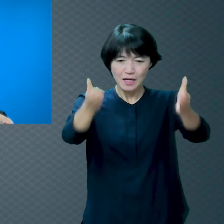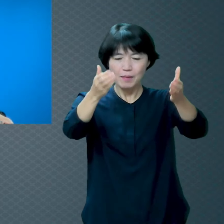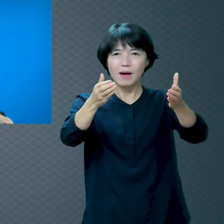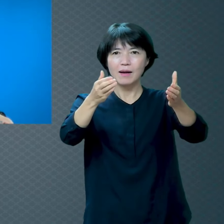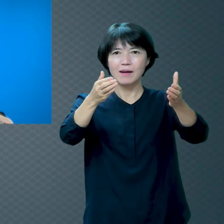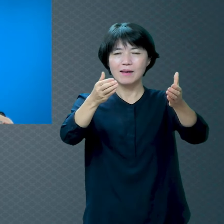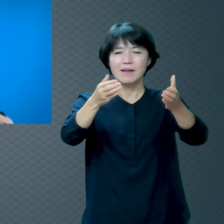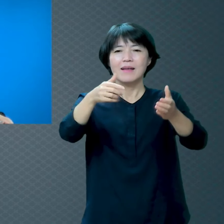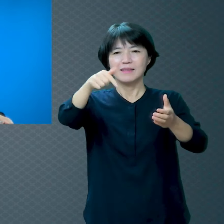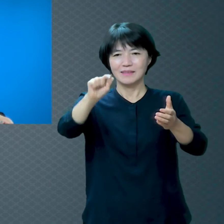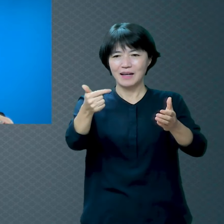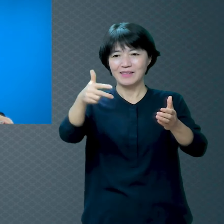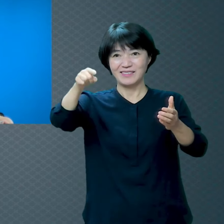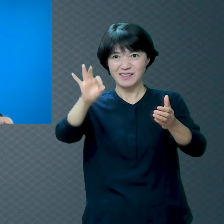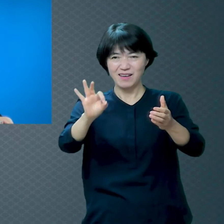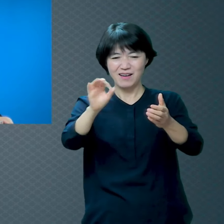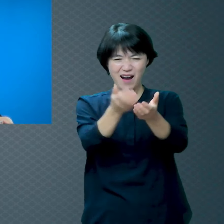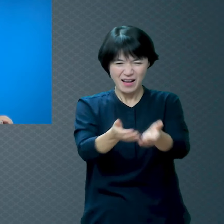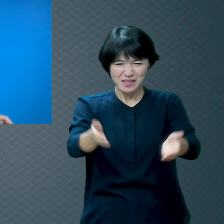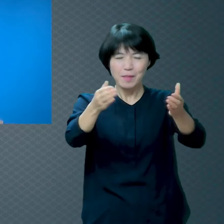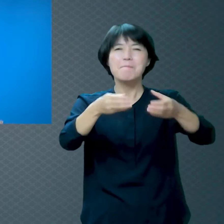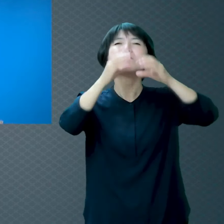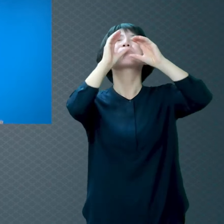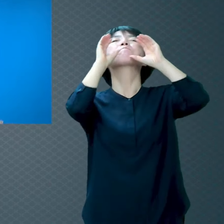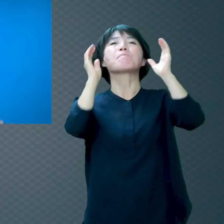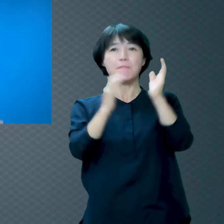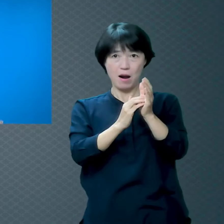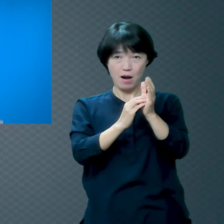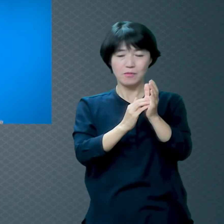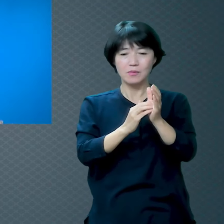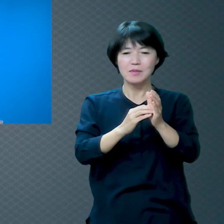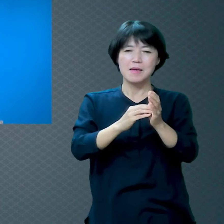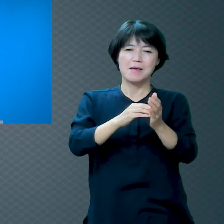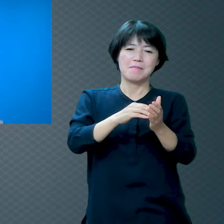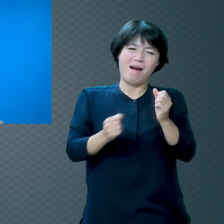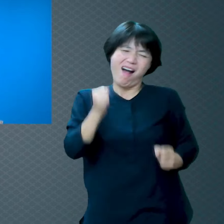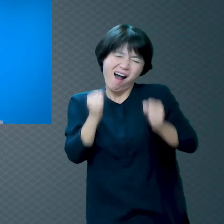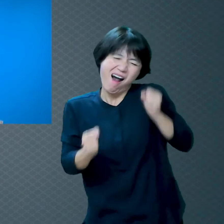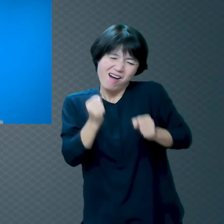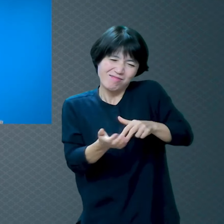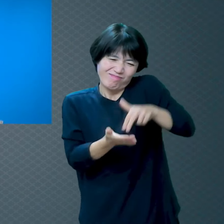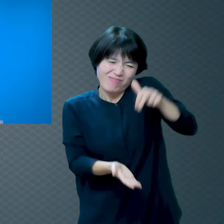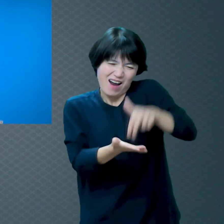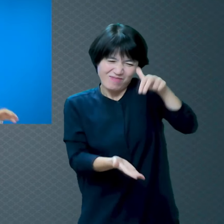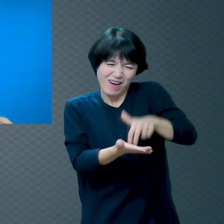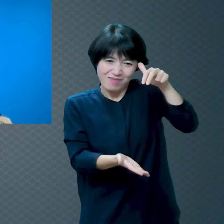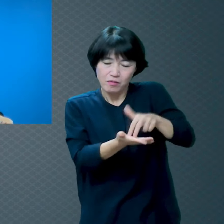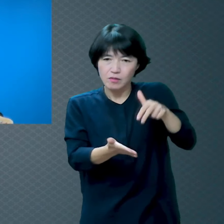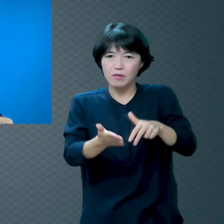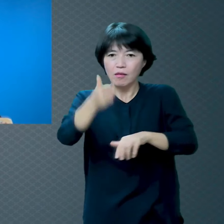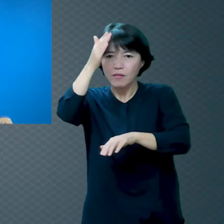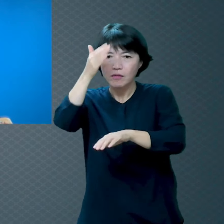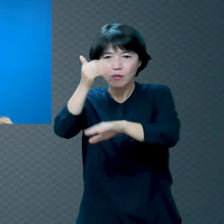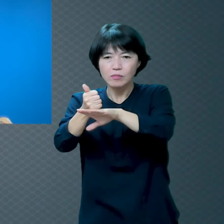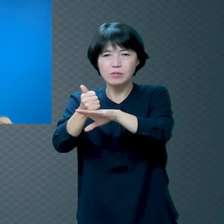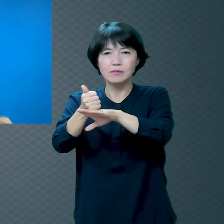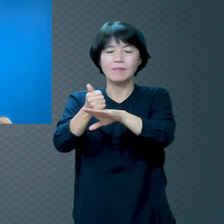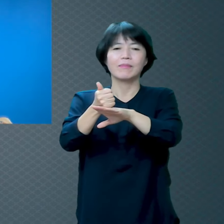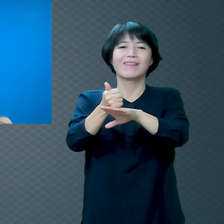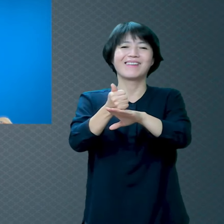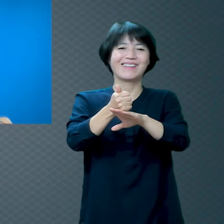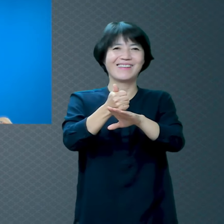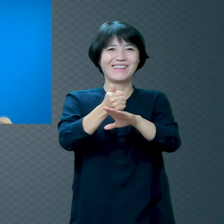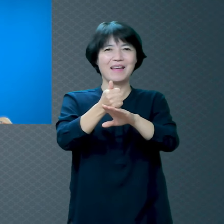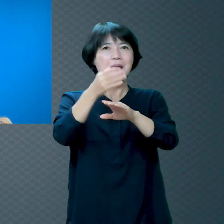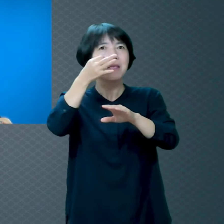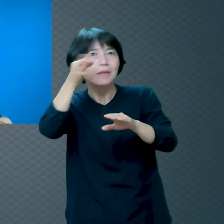뛰었대요 그런데 제가 악착같이 붙어가지고 태어났는데 참 낙태